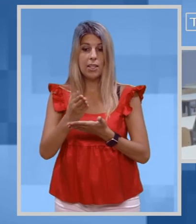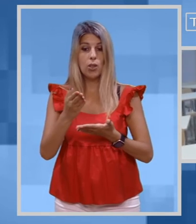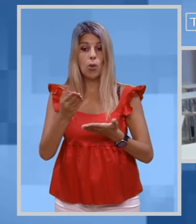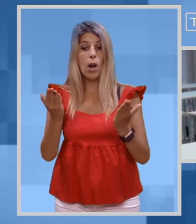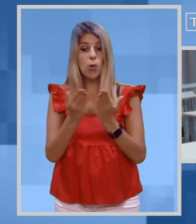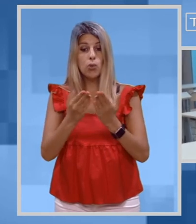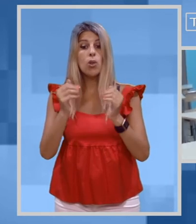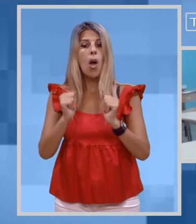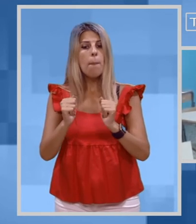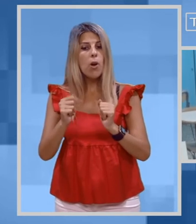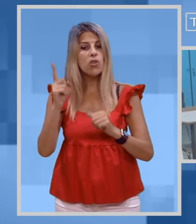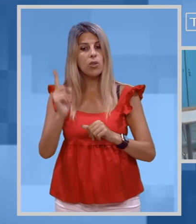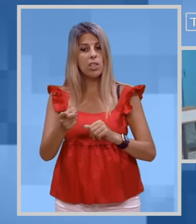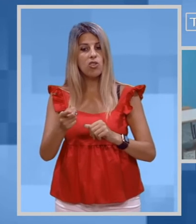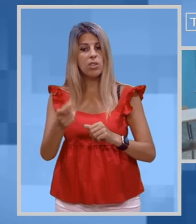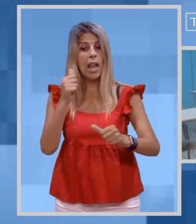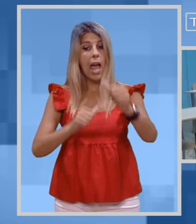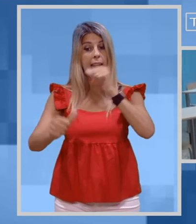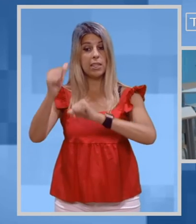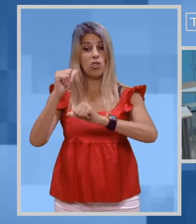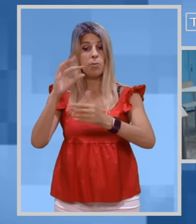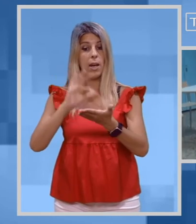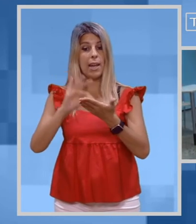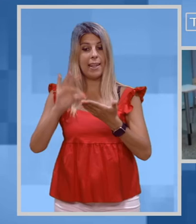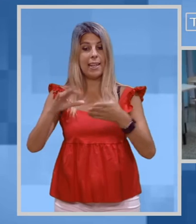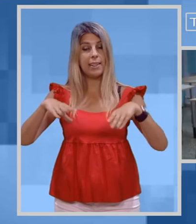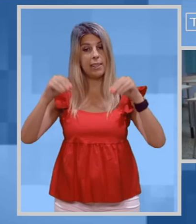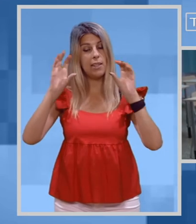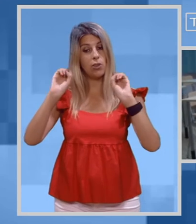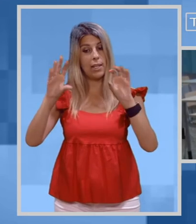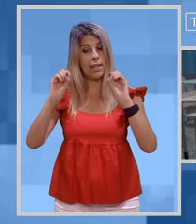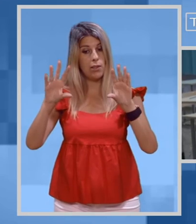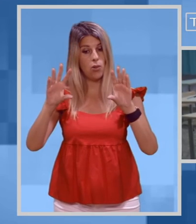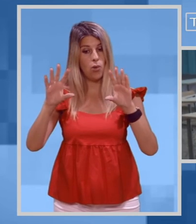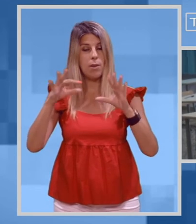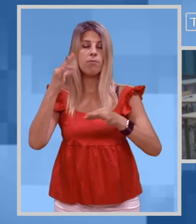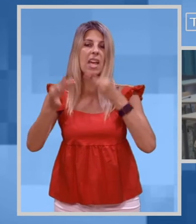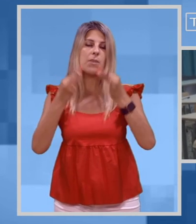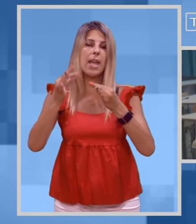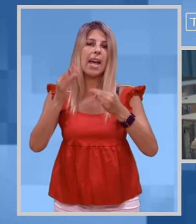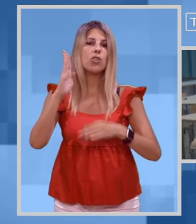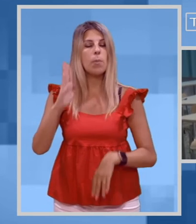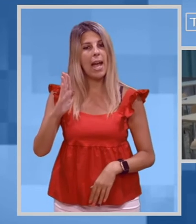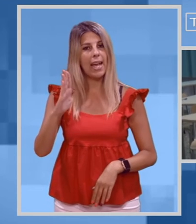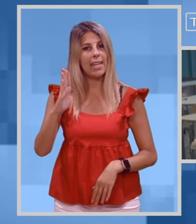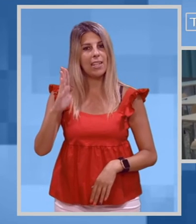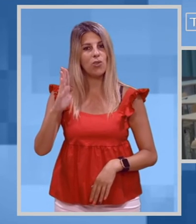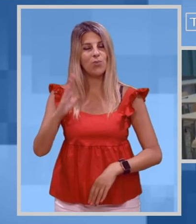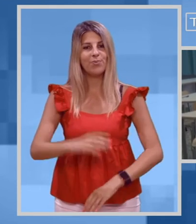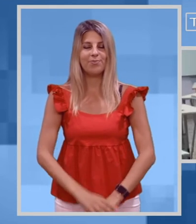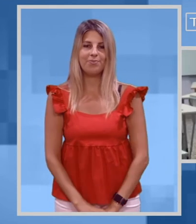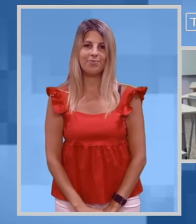'anticipazione della data di inizio delle lezioni. Ha affermato Biancareddu.